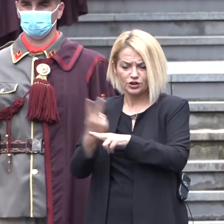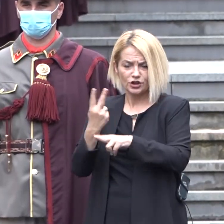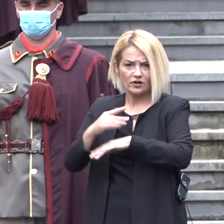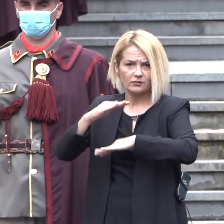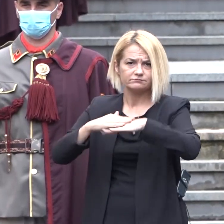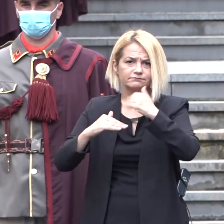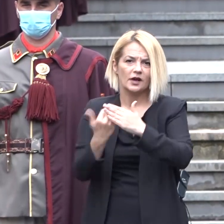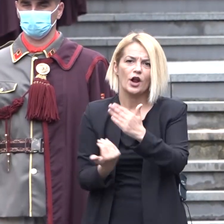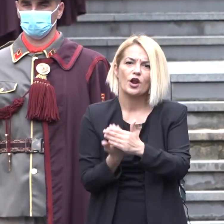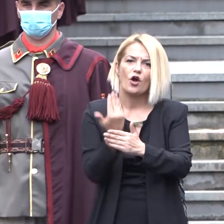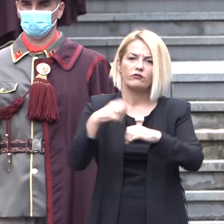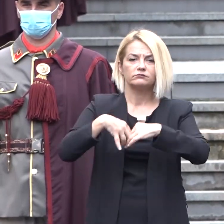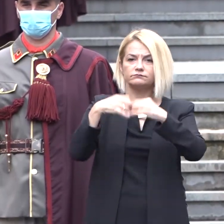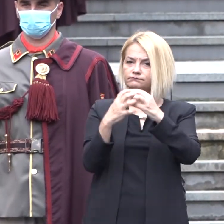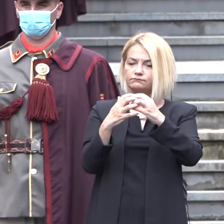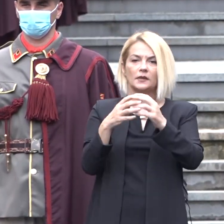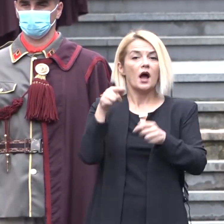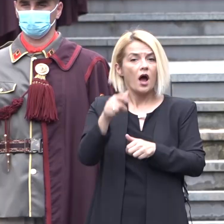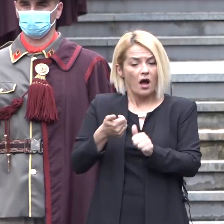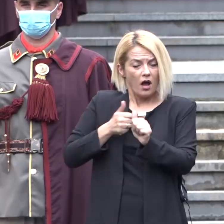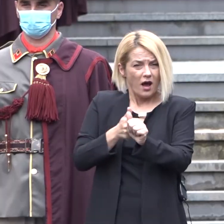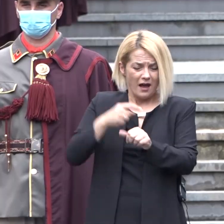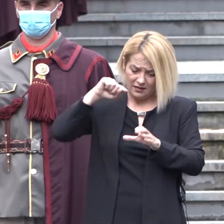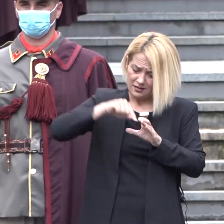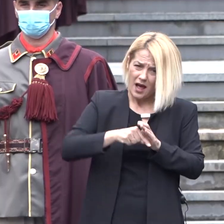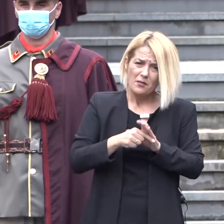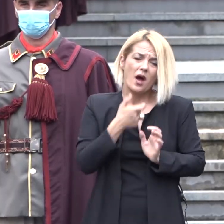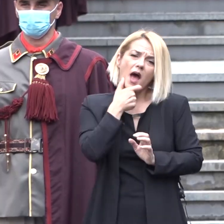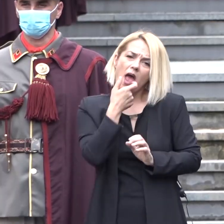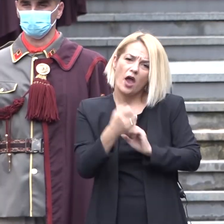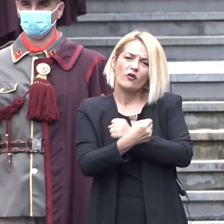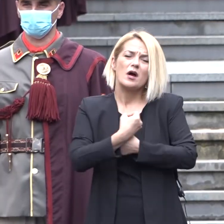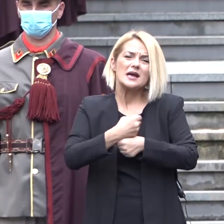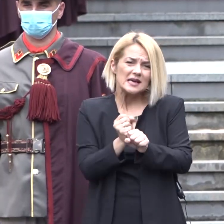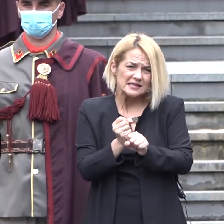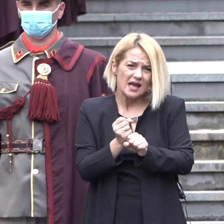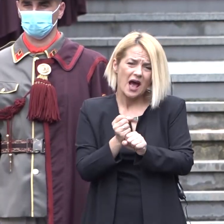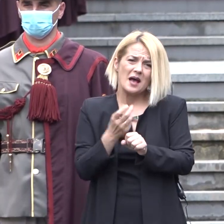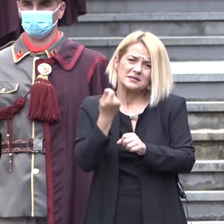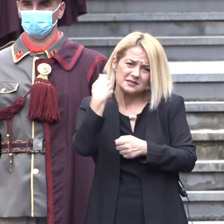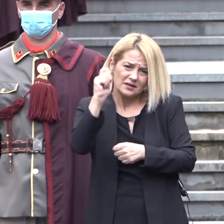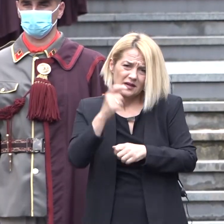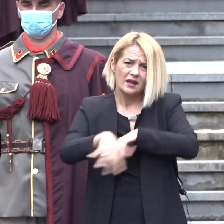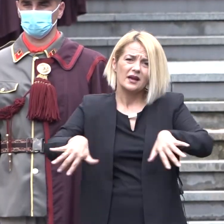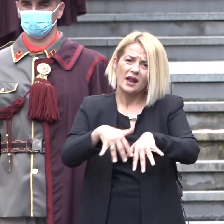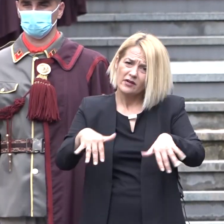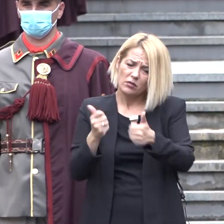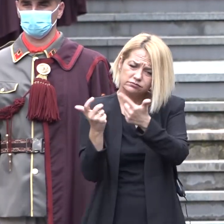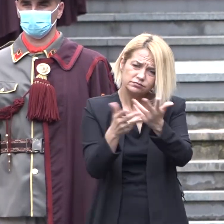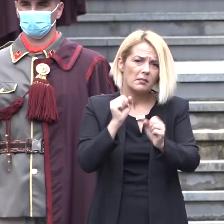новата држава. А сето тоа пропратеност од лабоко економска криза, висока инфлација и невработеност.